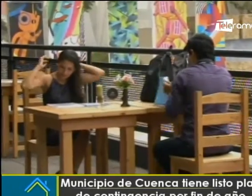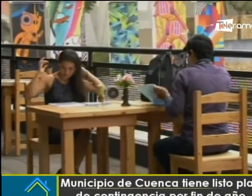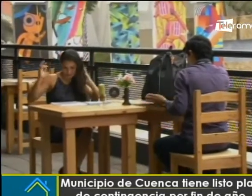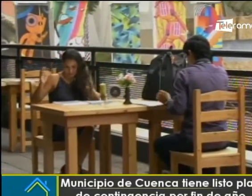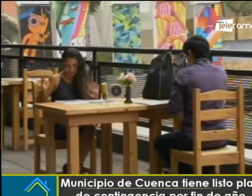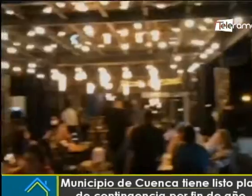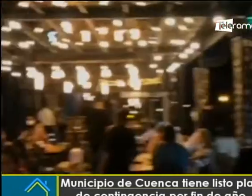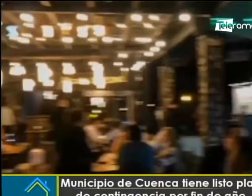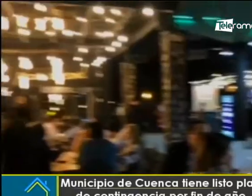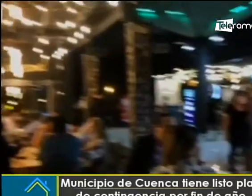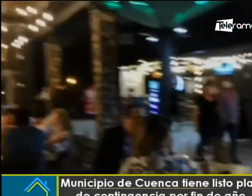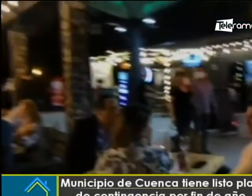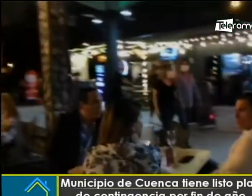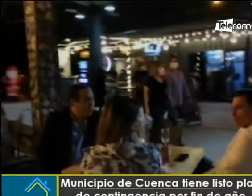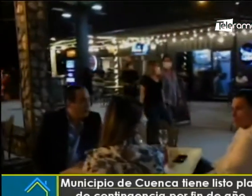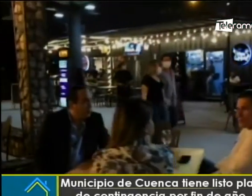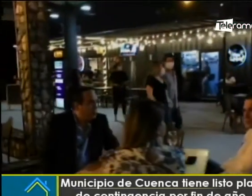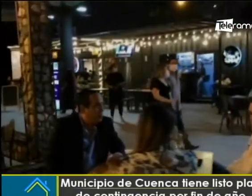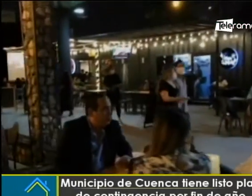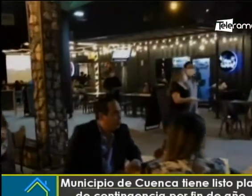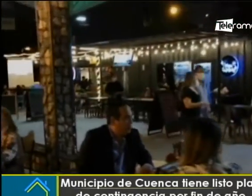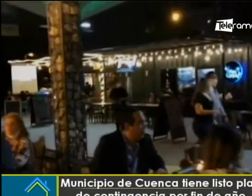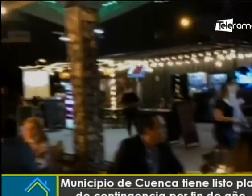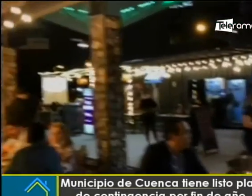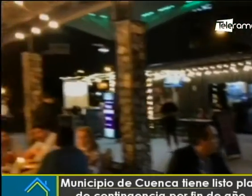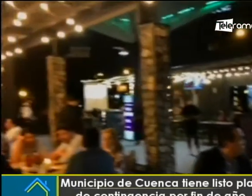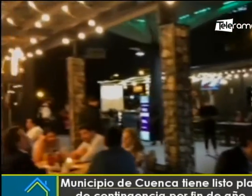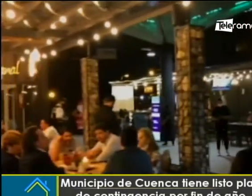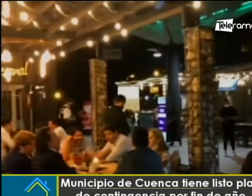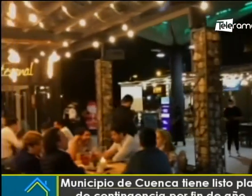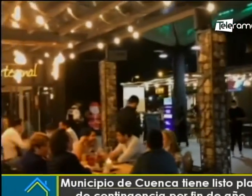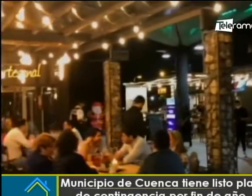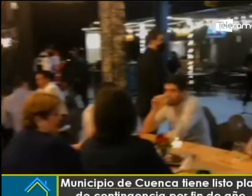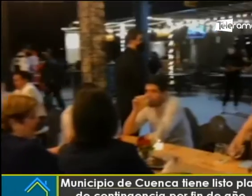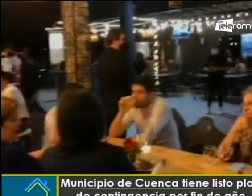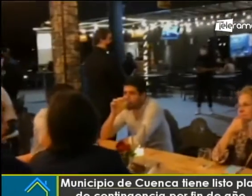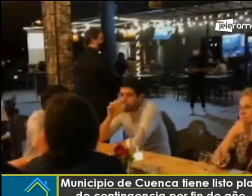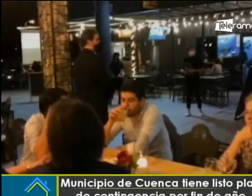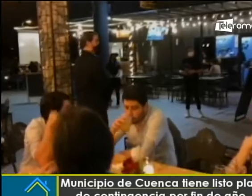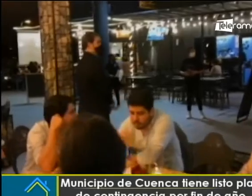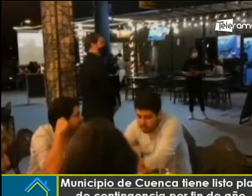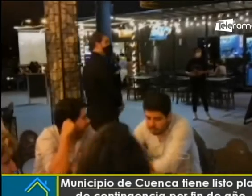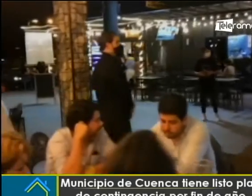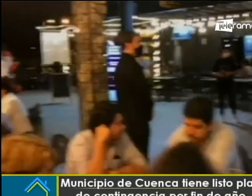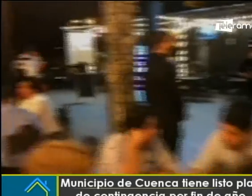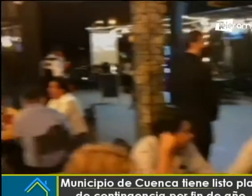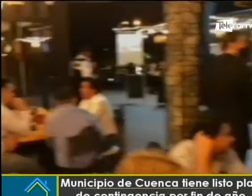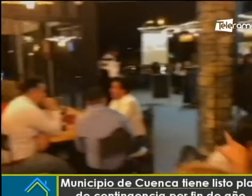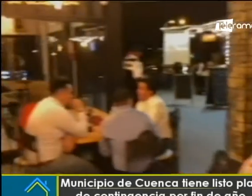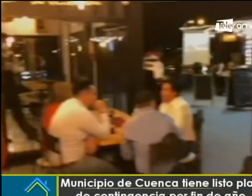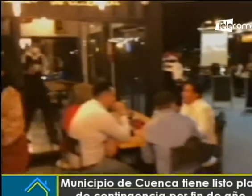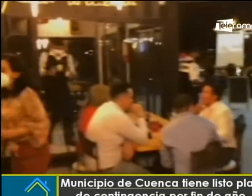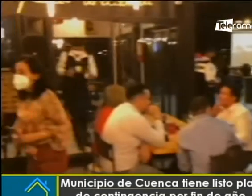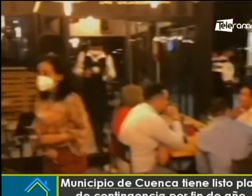en barrios y ciudadelas, incluso en locales y restaurantes. ¿Qué medidas se adoptarán por parte del municipio para